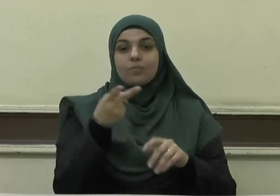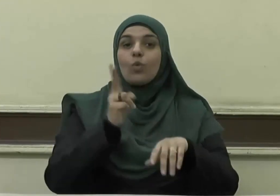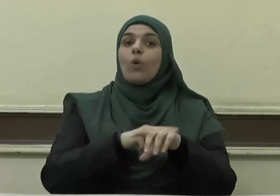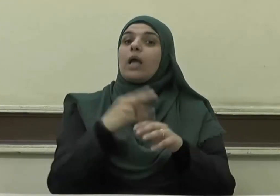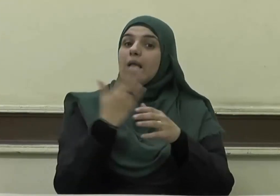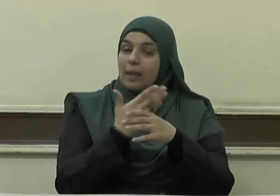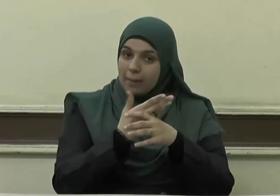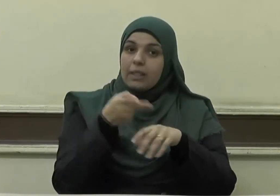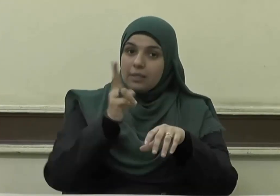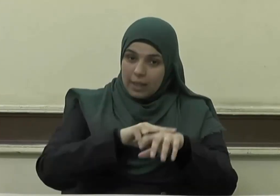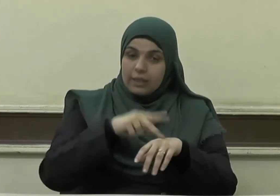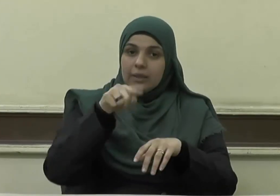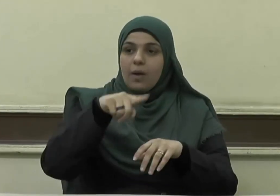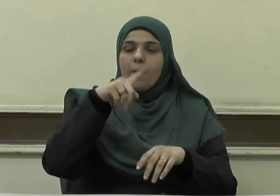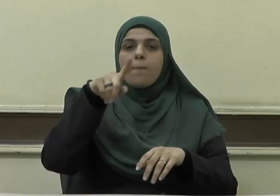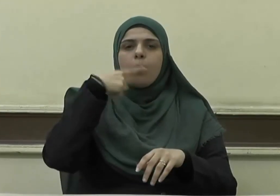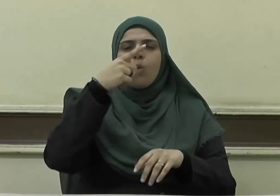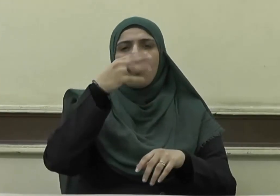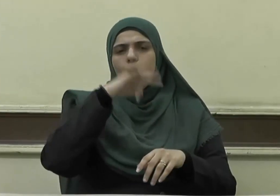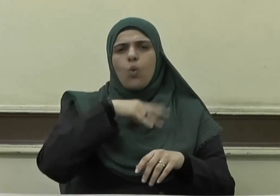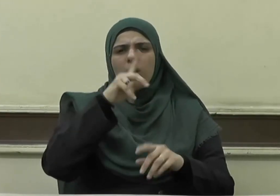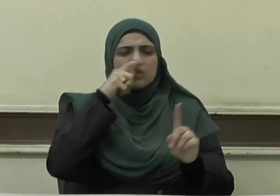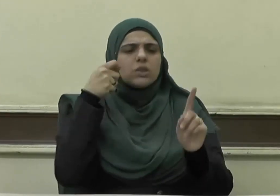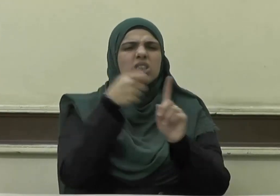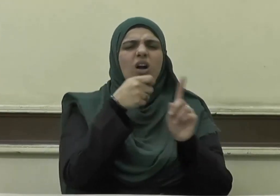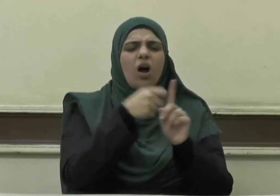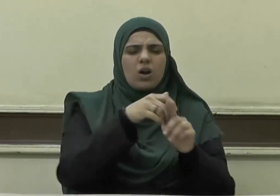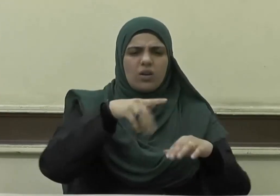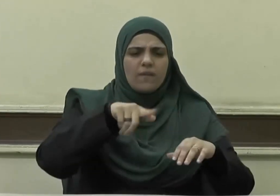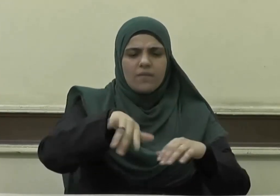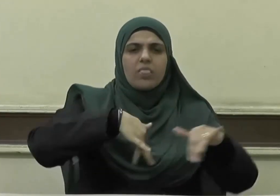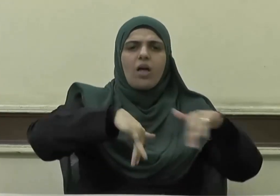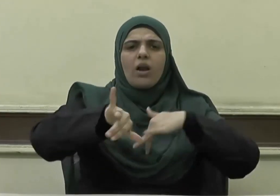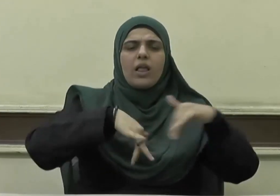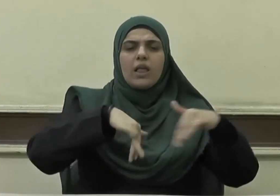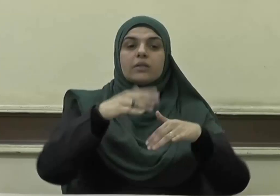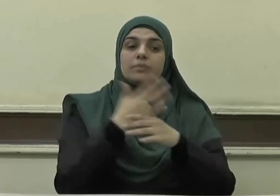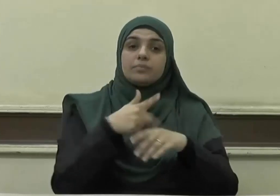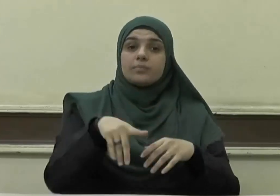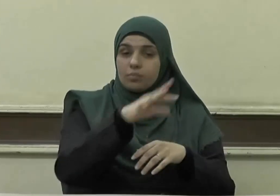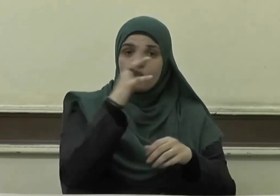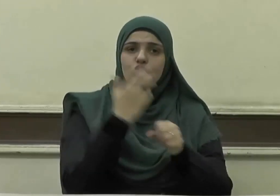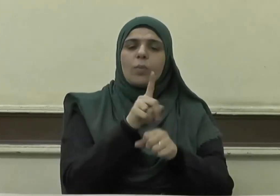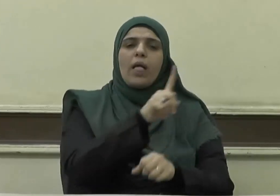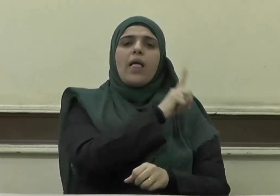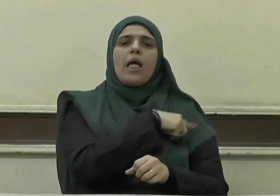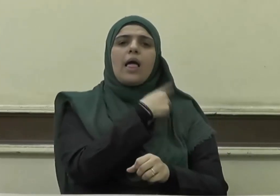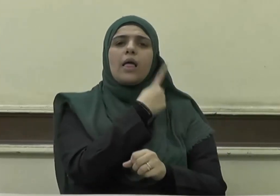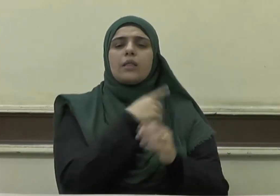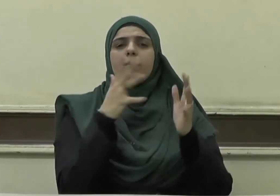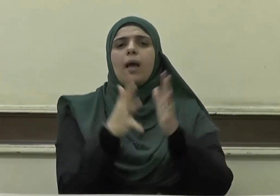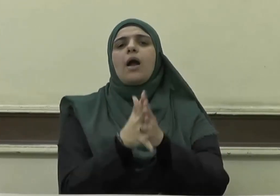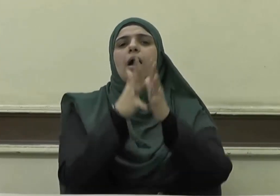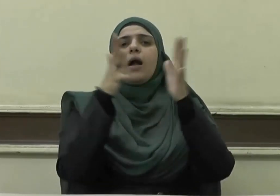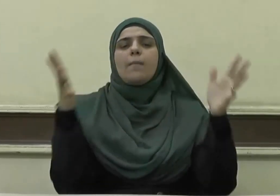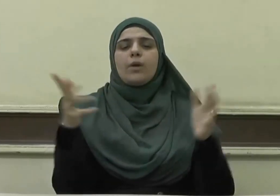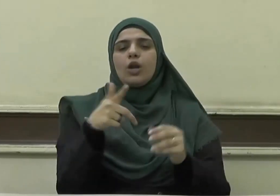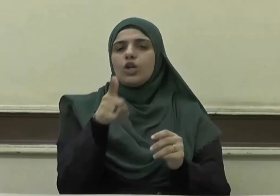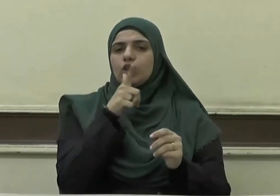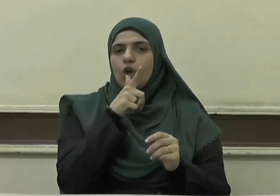الإضرار بالطرق فذلك إثم كبير حيث يقول صلى